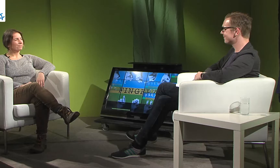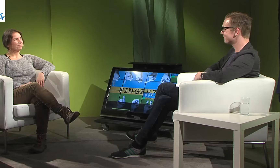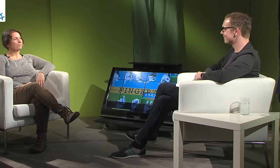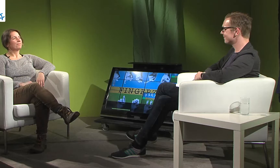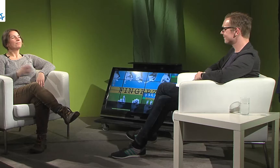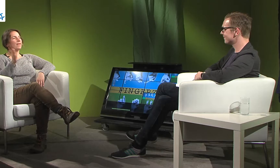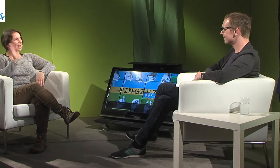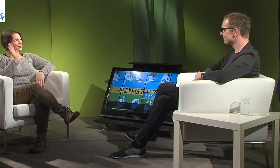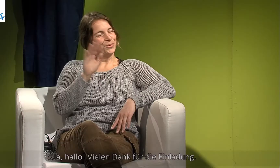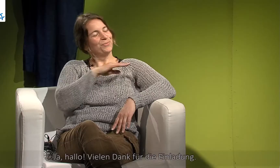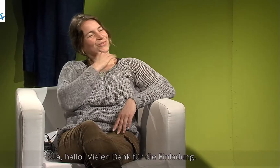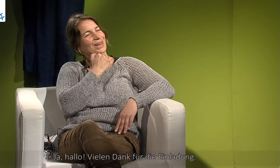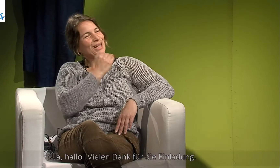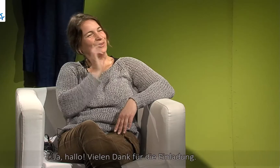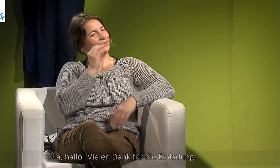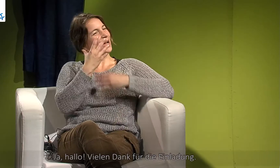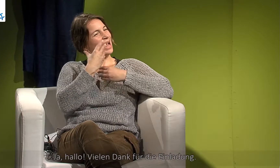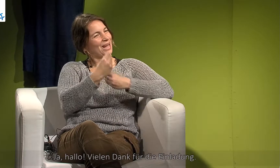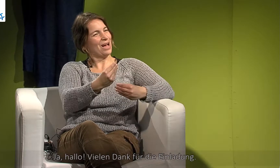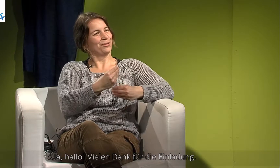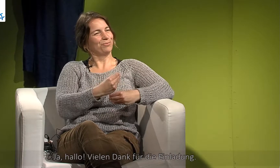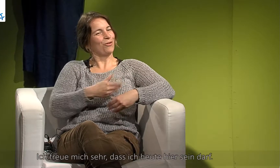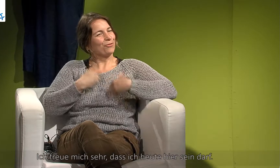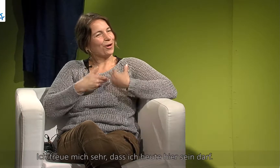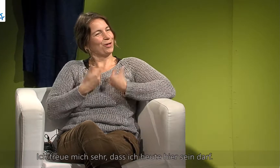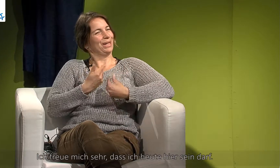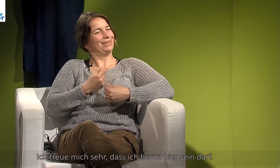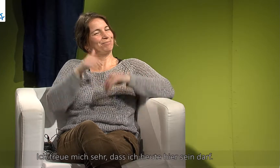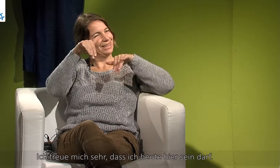Ja, hallo. Vielen Dank für die Einladung. Ich freue mich sehr, dass ich heute hier sein darf.